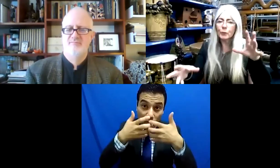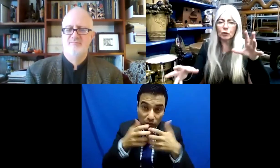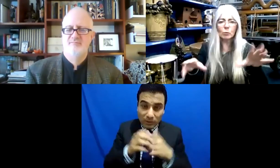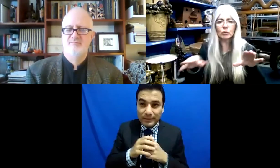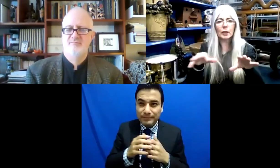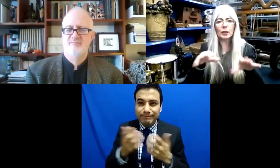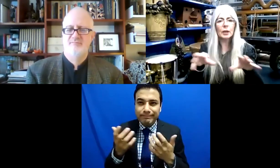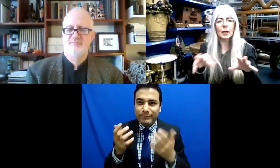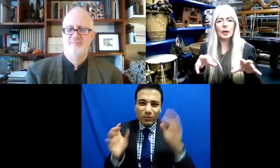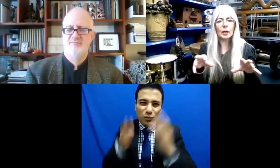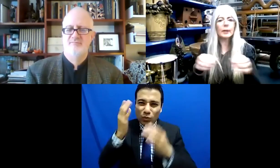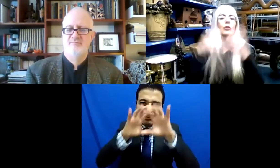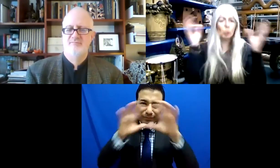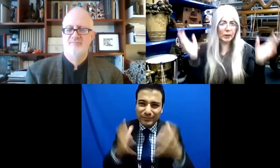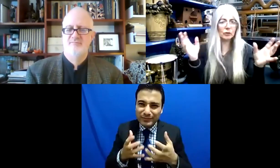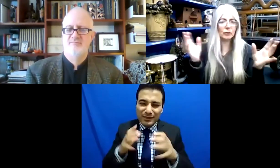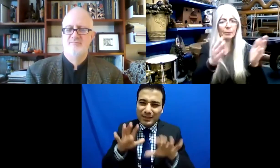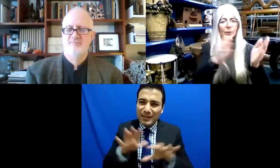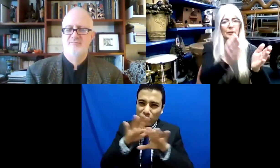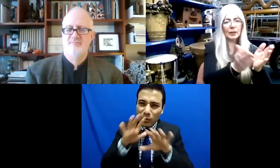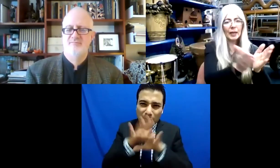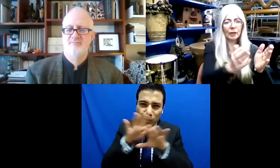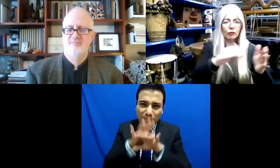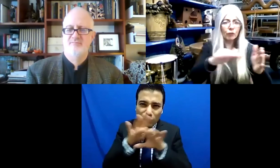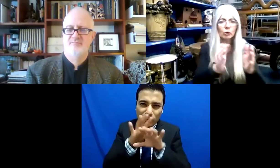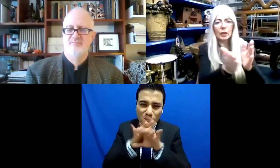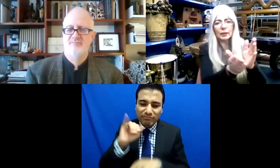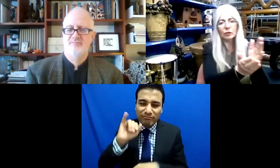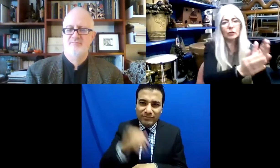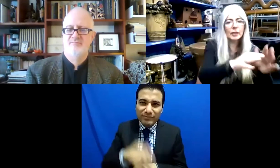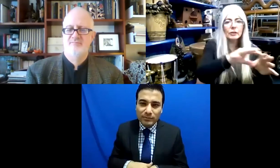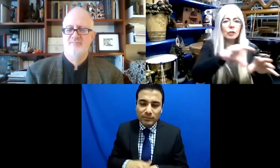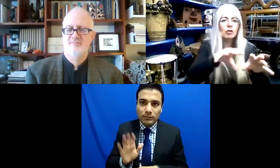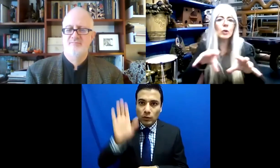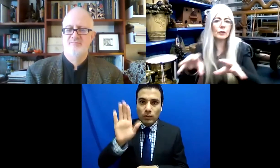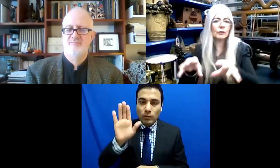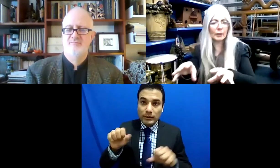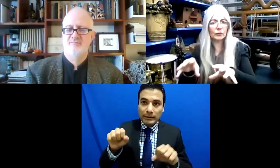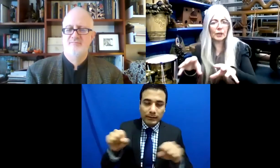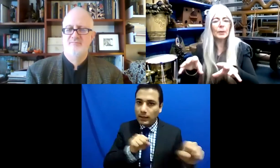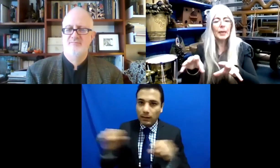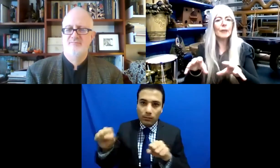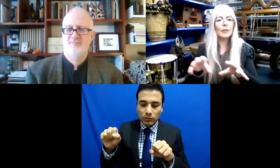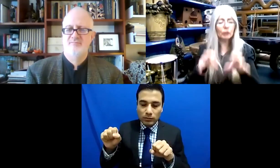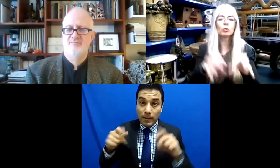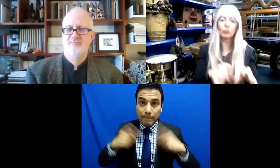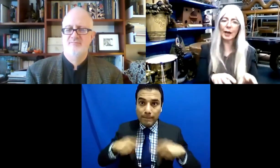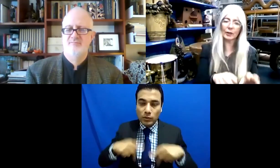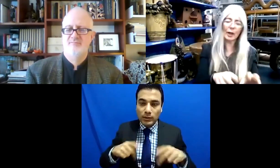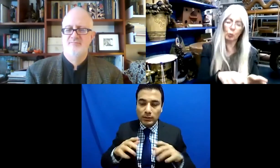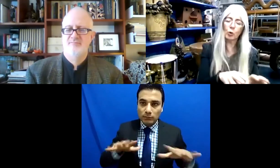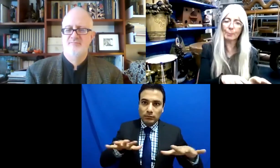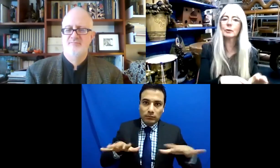en muchas industrias, es como un terremoto que nos ha sacudido y hay